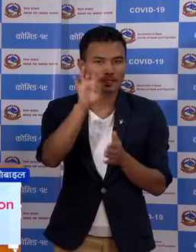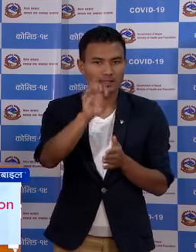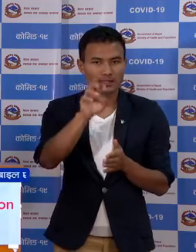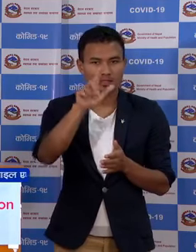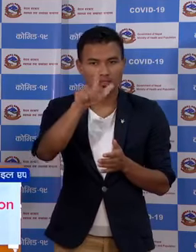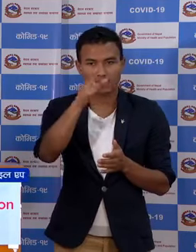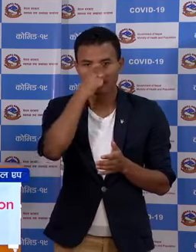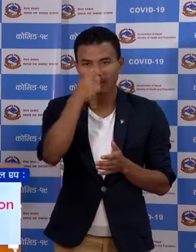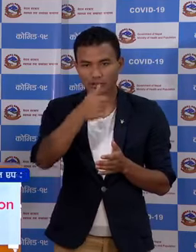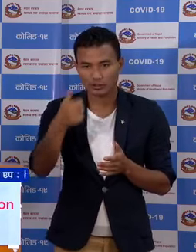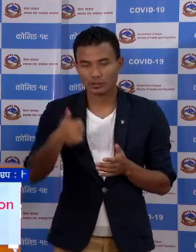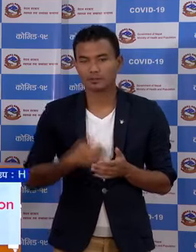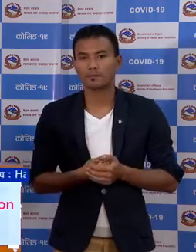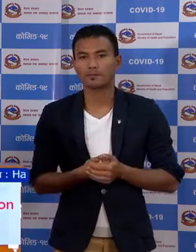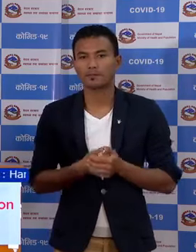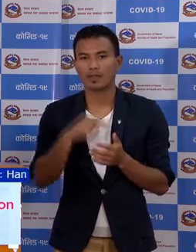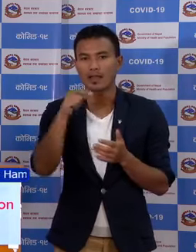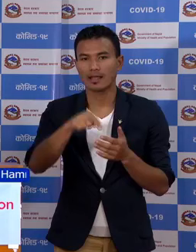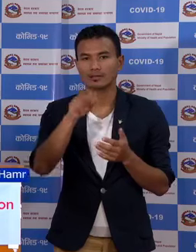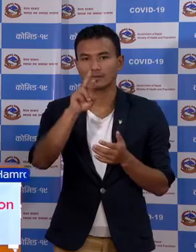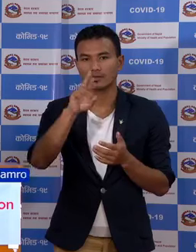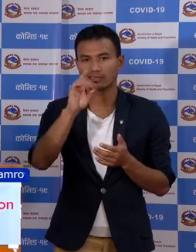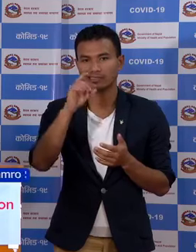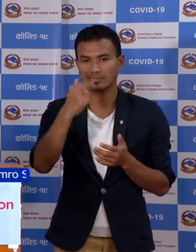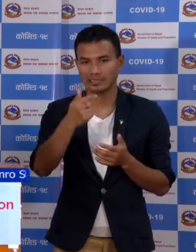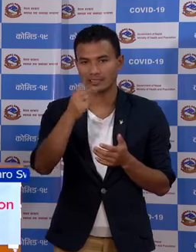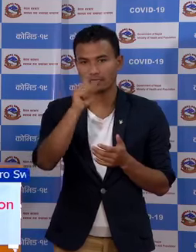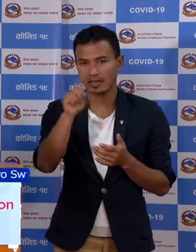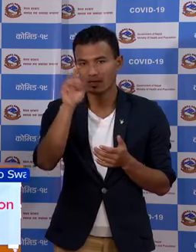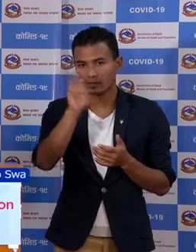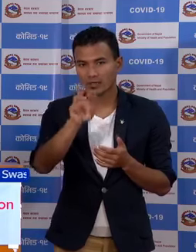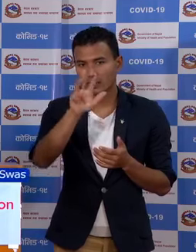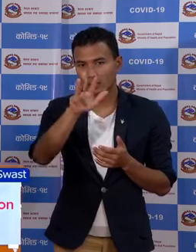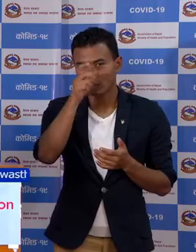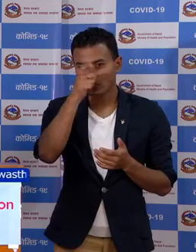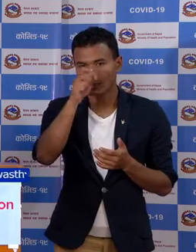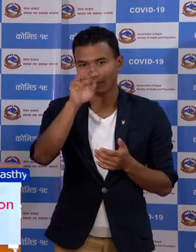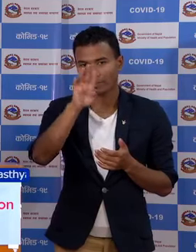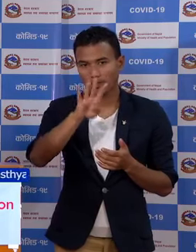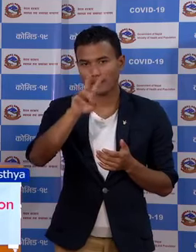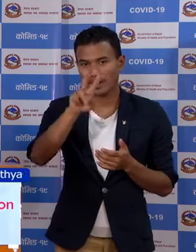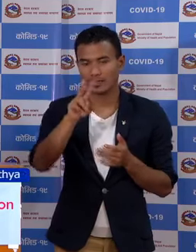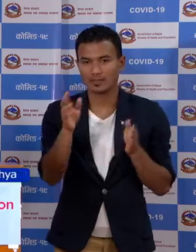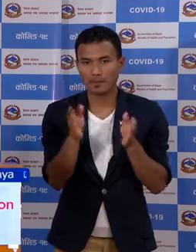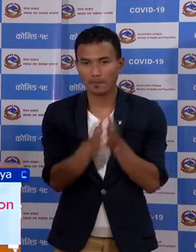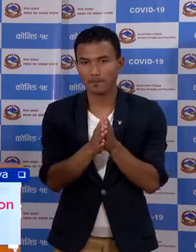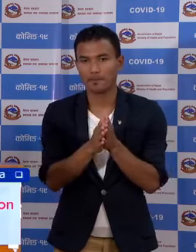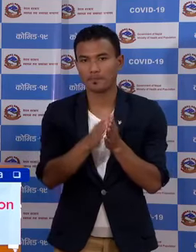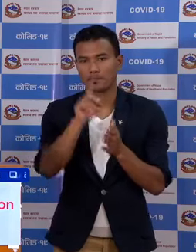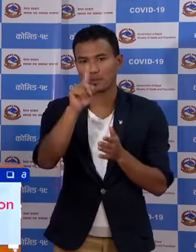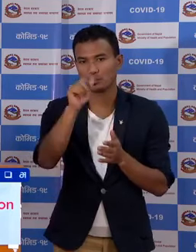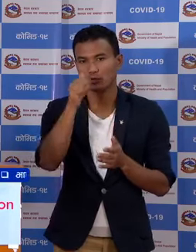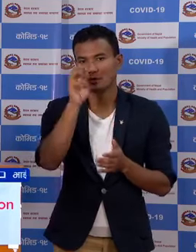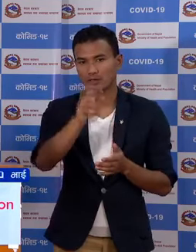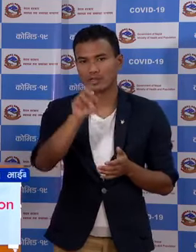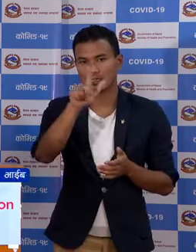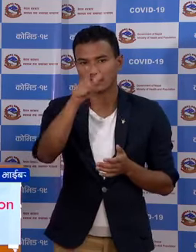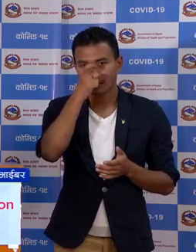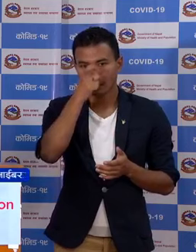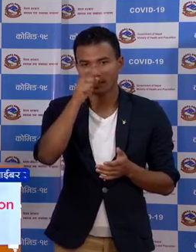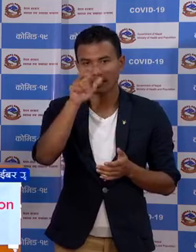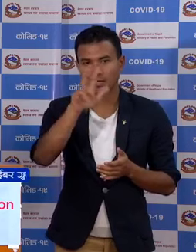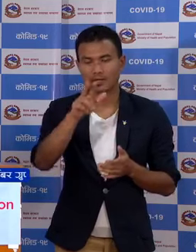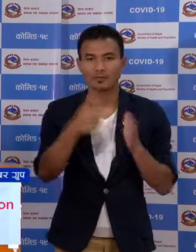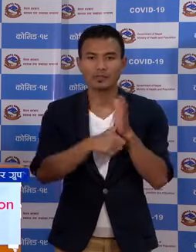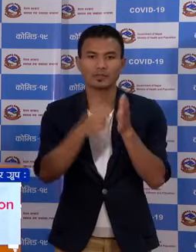,066 रा आजको RDT 1,0942 गरी जम्मा सोरह हजार शार से